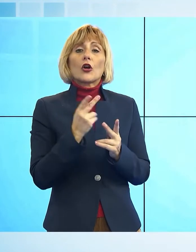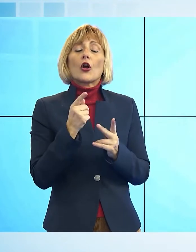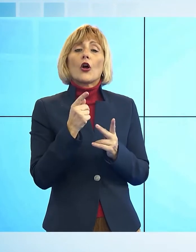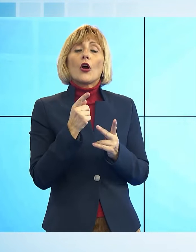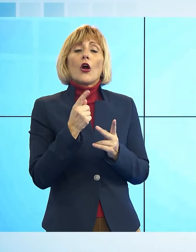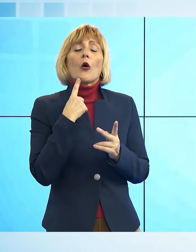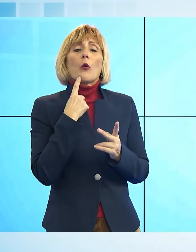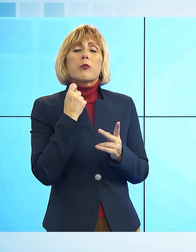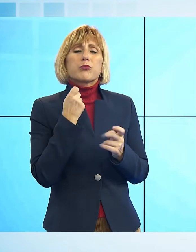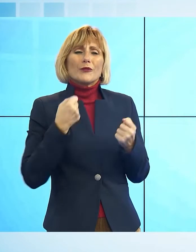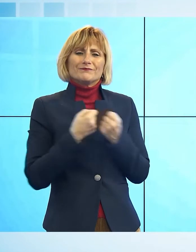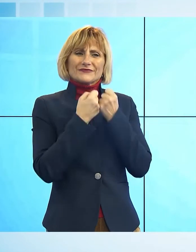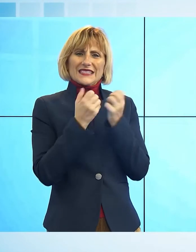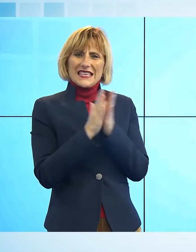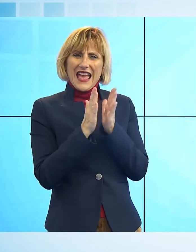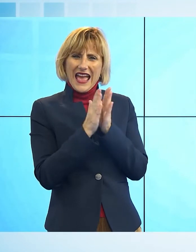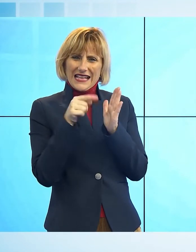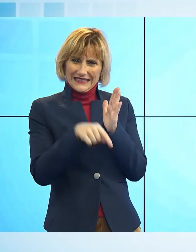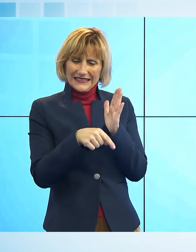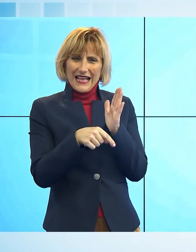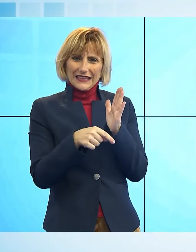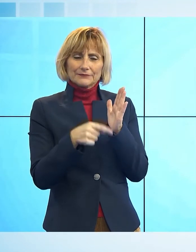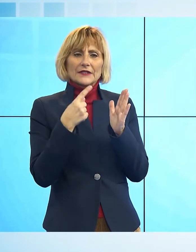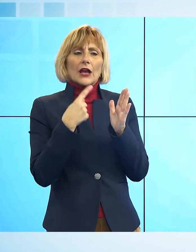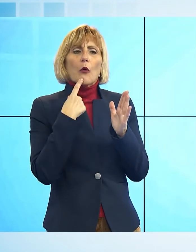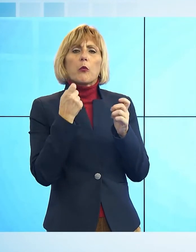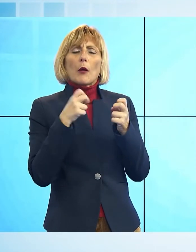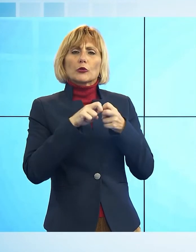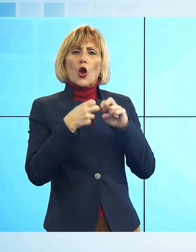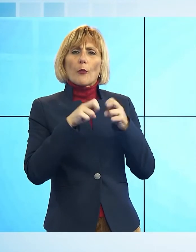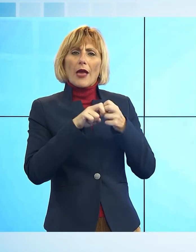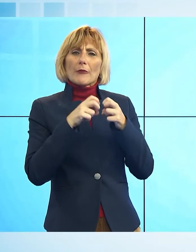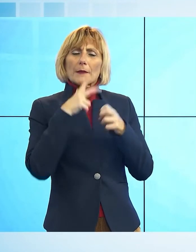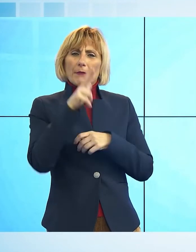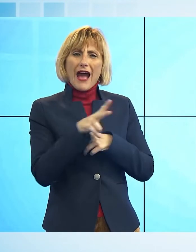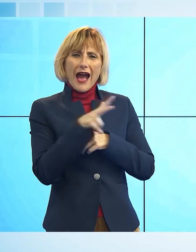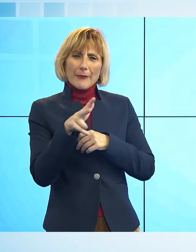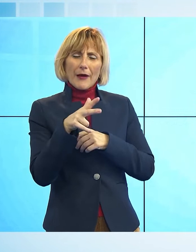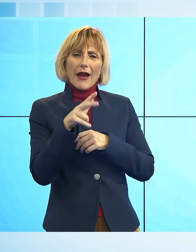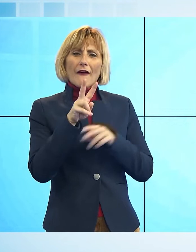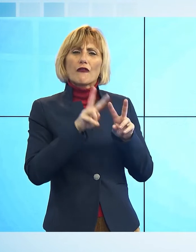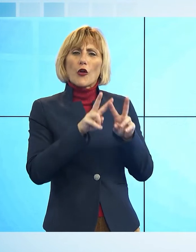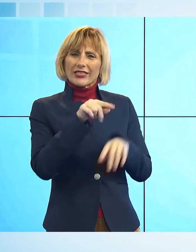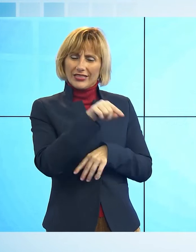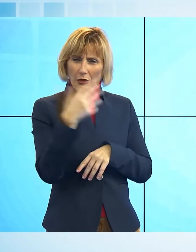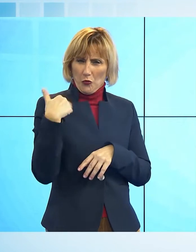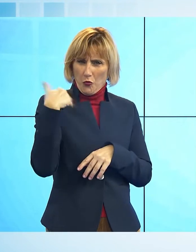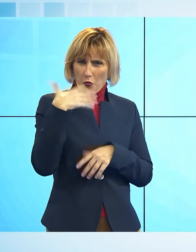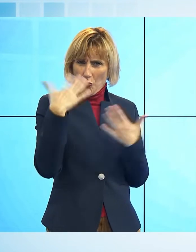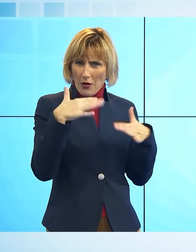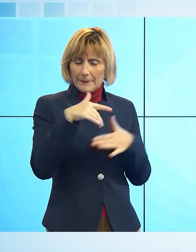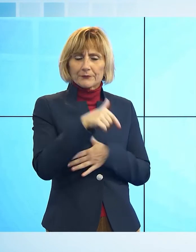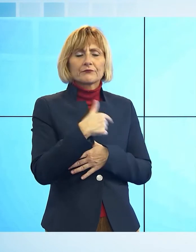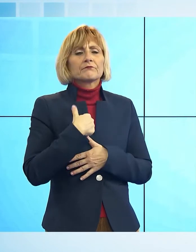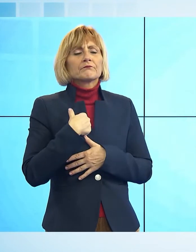Chiesa, ebbe anche dei problemi molto duri con poetile e quant'altro. No, è che io scrissi una poesia a